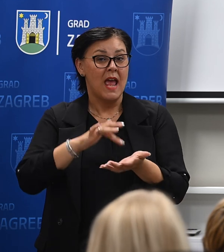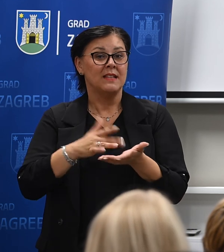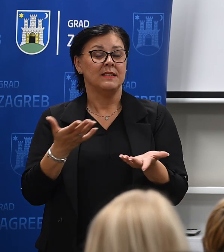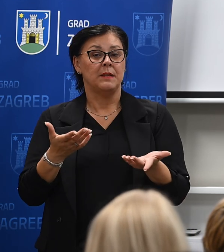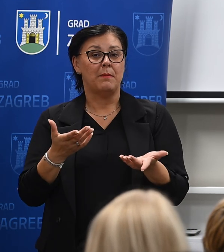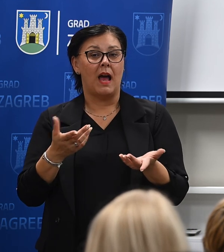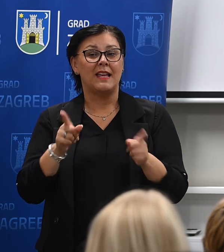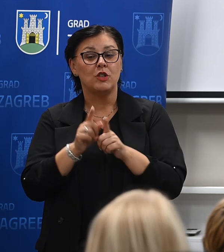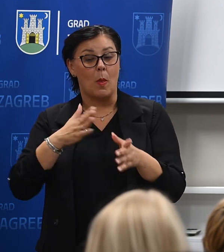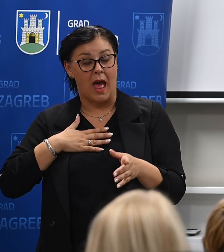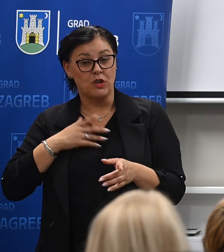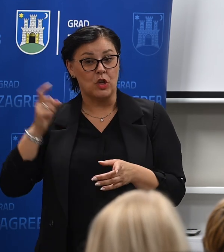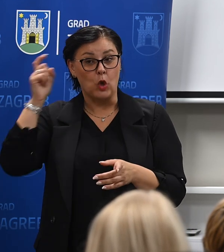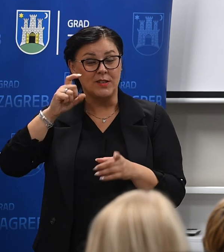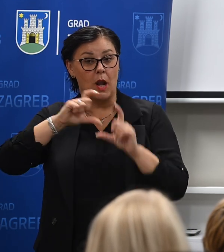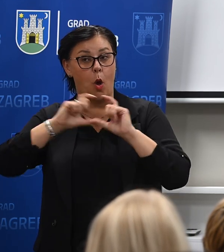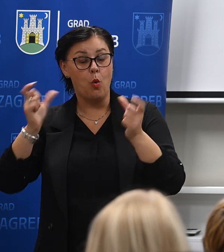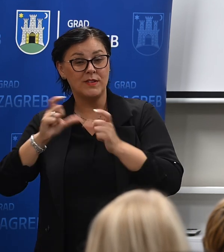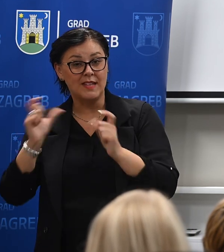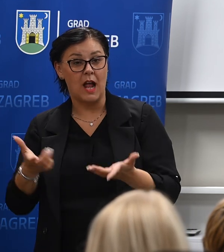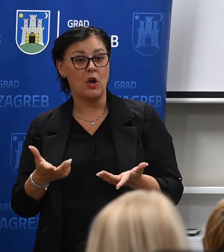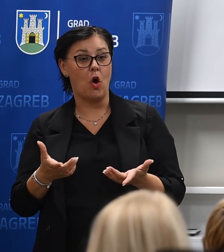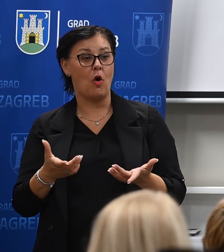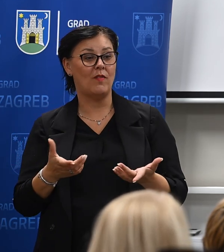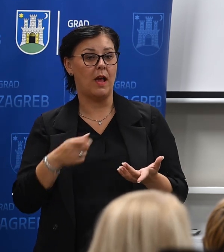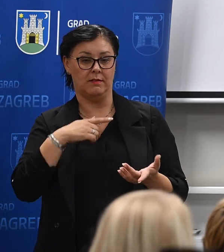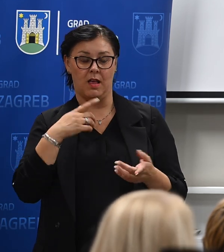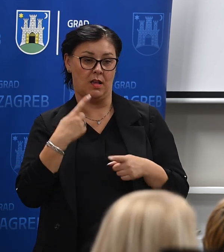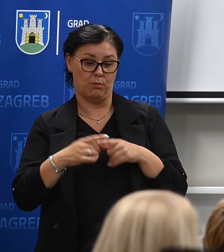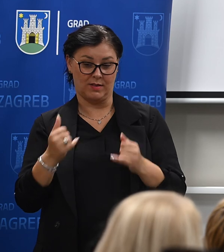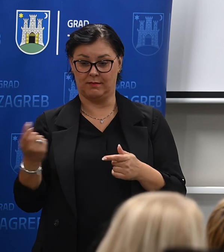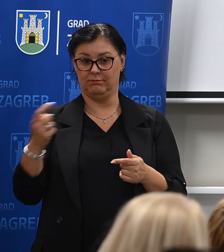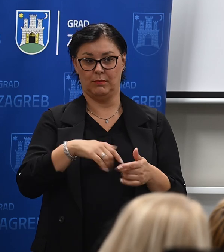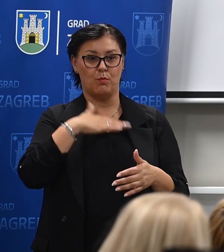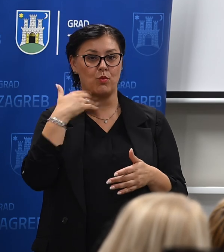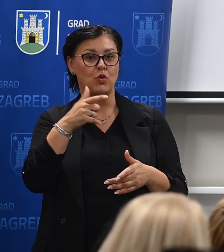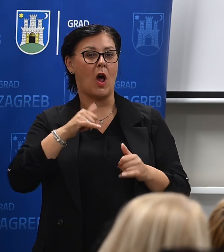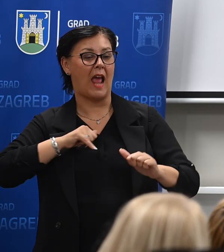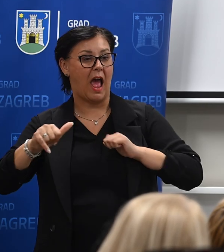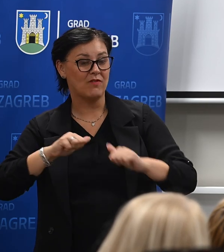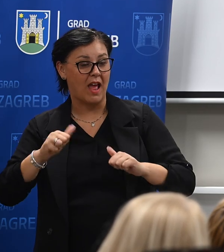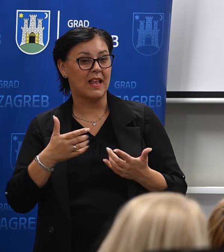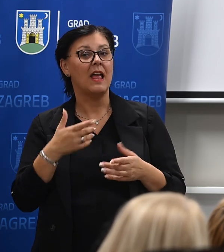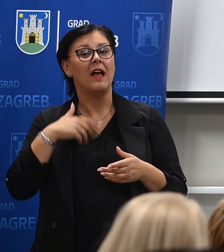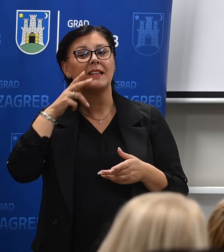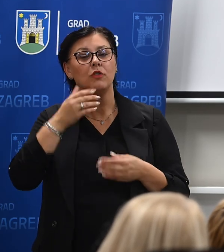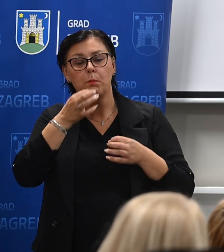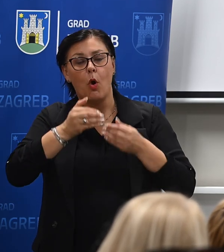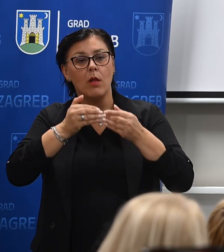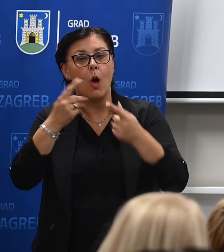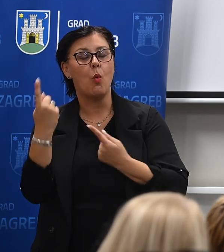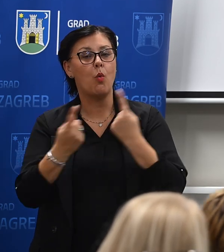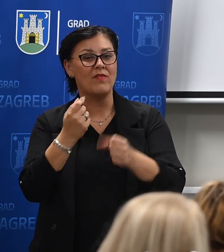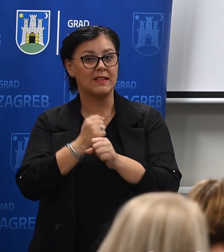što se tiče naših ustanova socijalne skrbi, govorim sada jer su nam ovdje brojni ravnatelji i ravnateljice, trudimo se unapređivati uvjeti rada i